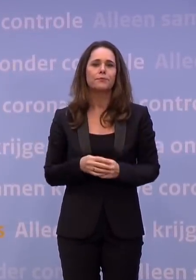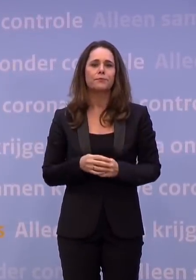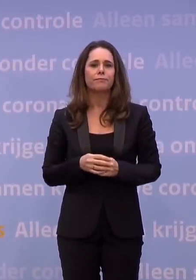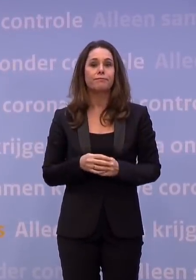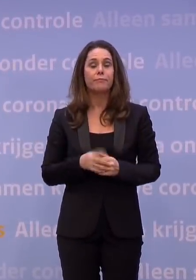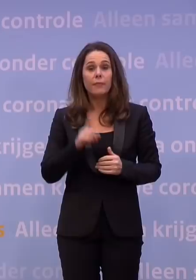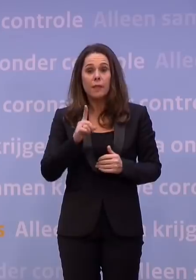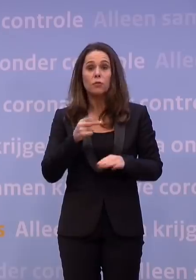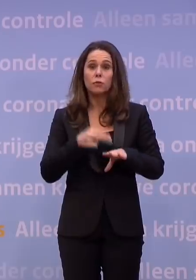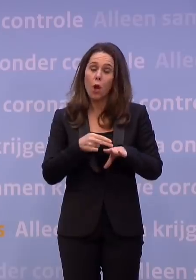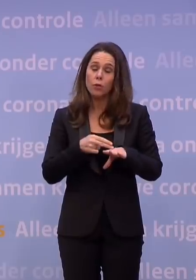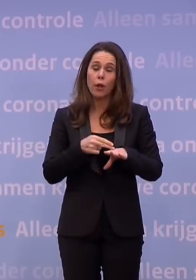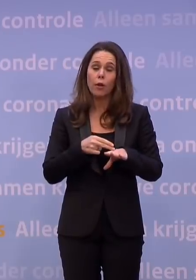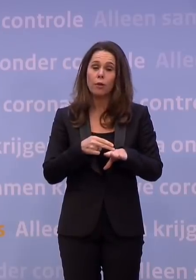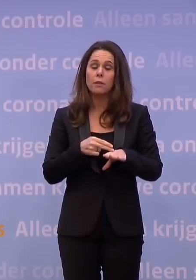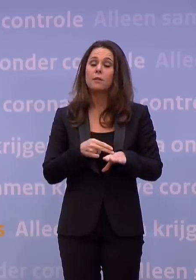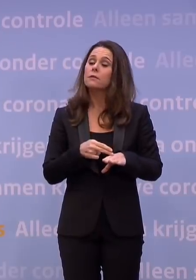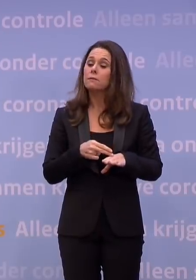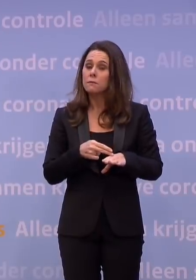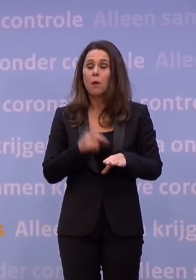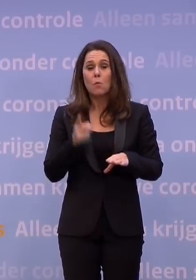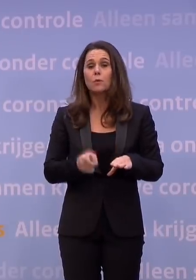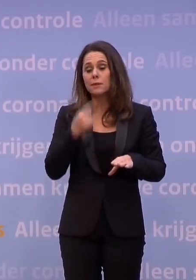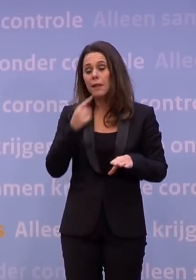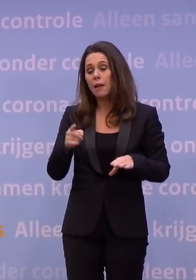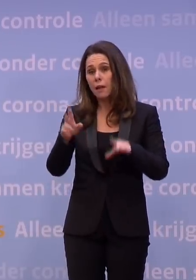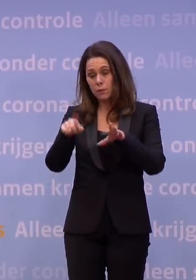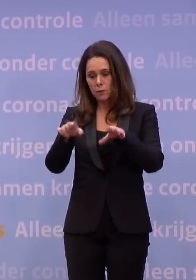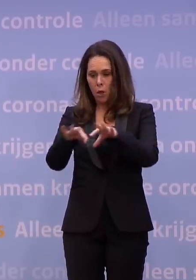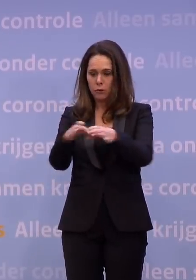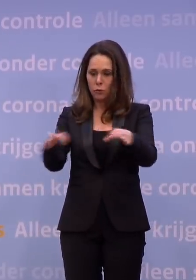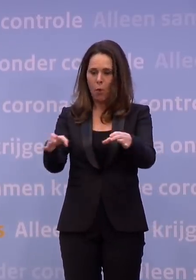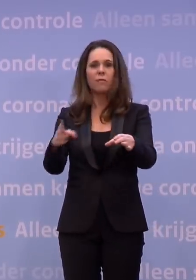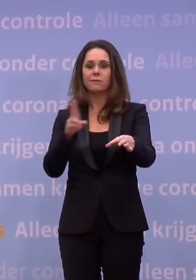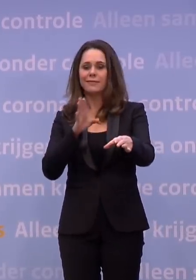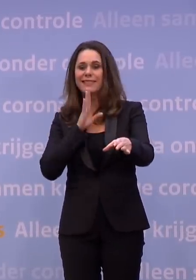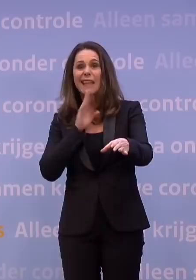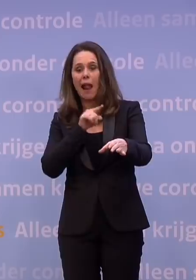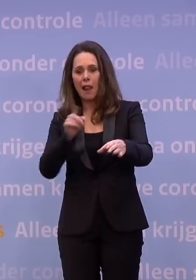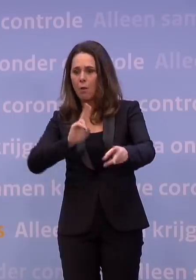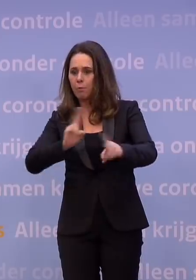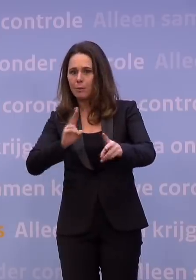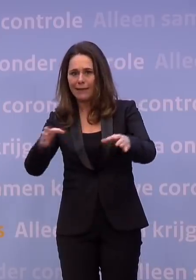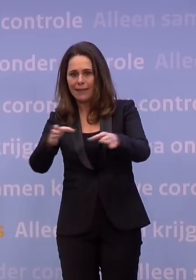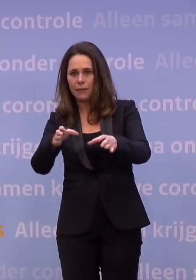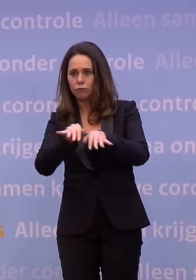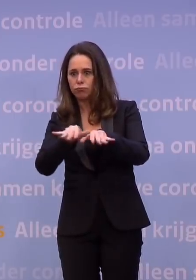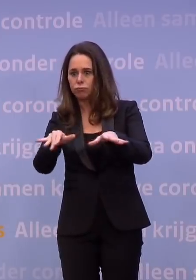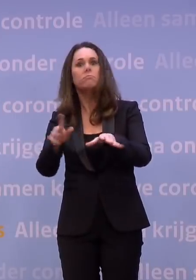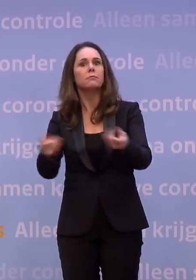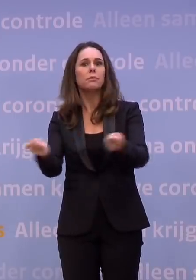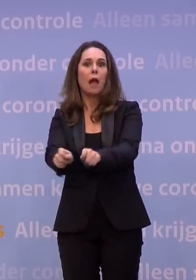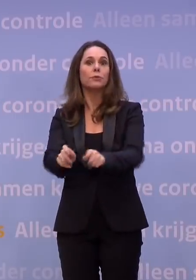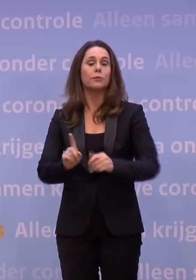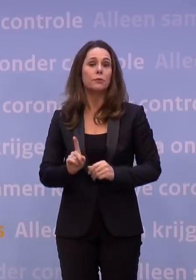nodig, dat moet ik echt op wijzen, kan een kantoor ook worden gesloten als sprake is van een cluster van besmettingen. Dan, dus dat is belangrijk.